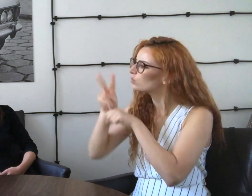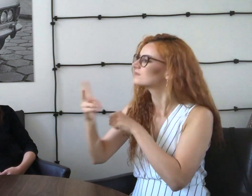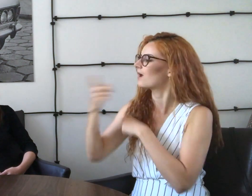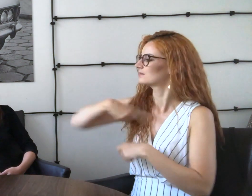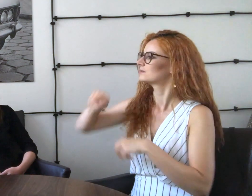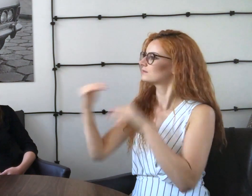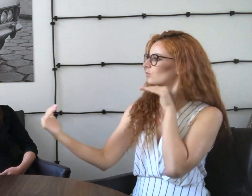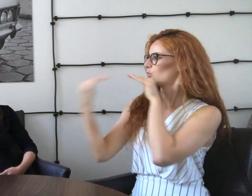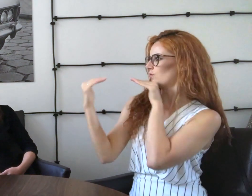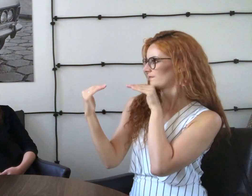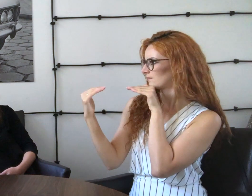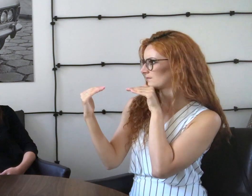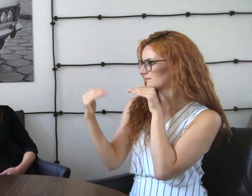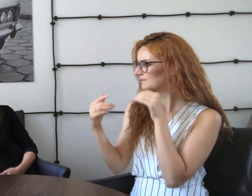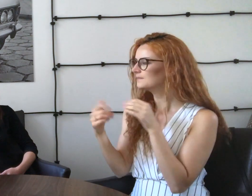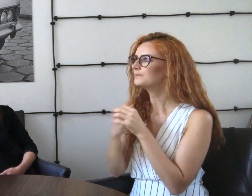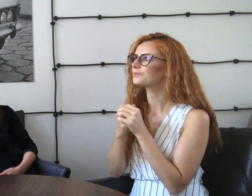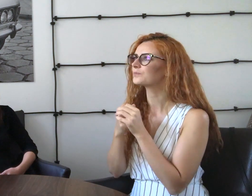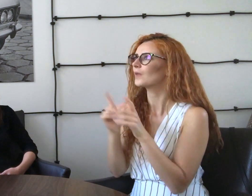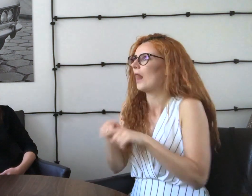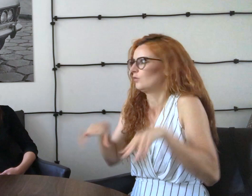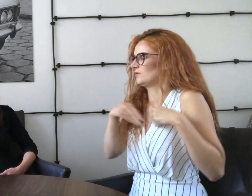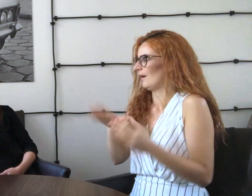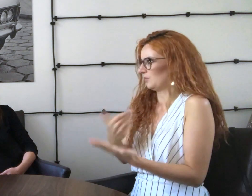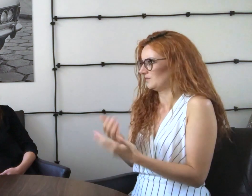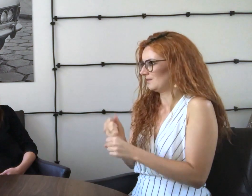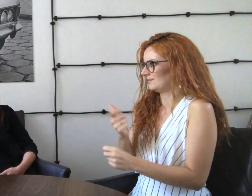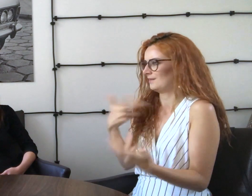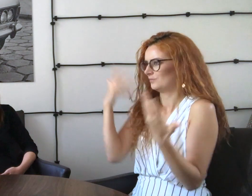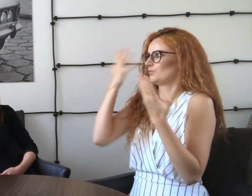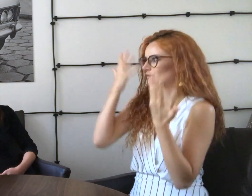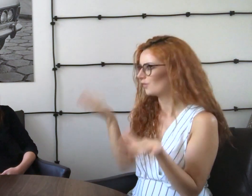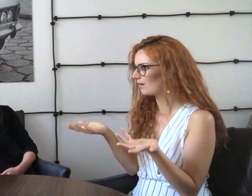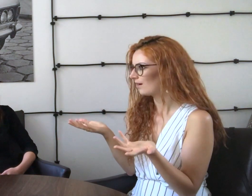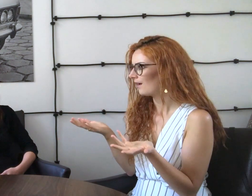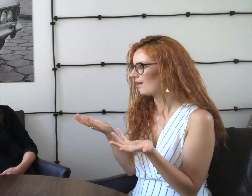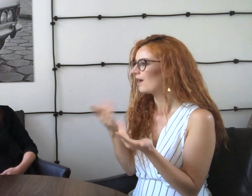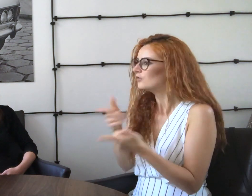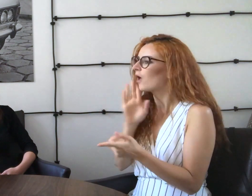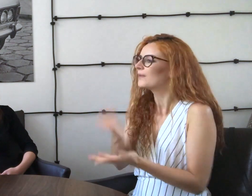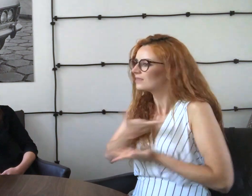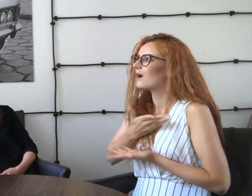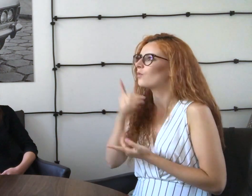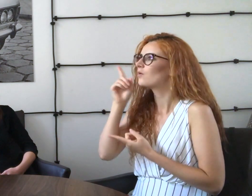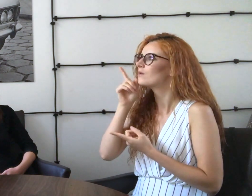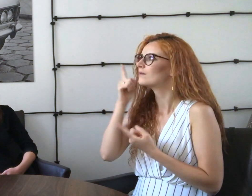gotowi uznać nas za równych. Ale dostałam propozycję pracy. Byłam w szoku. To dało